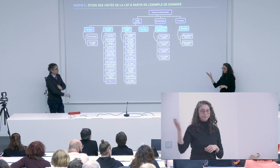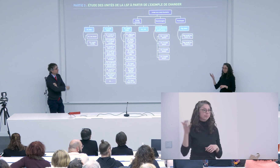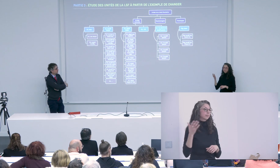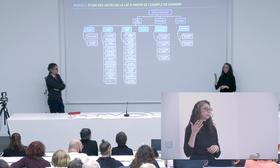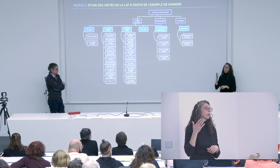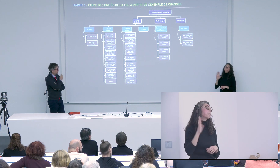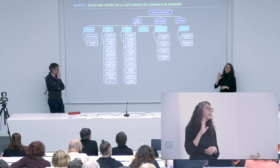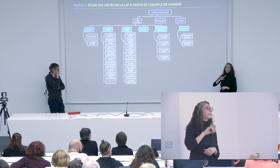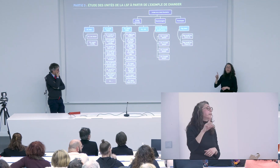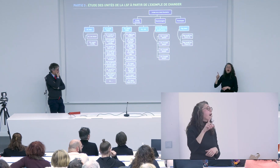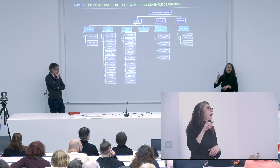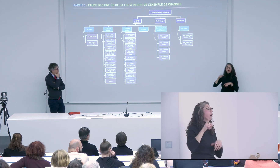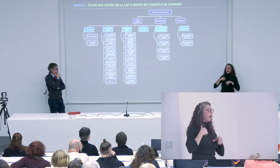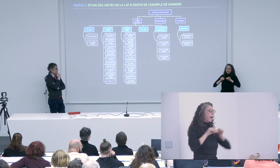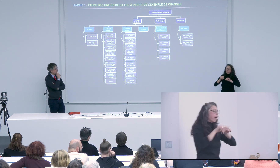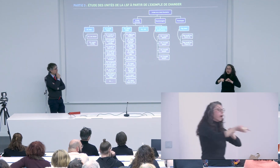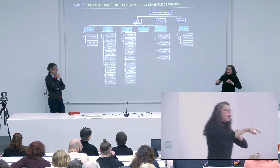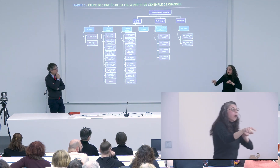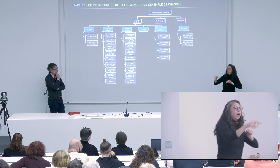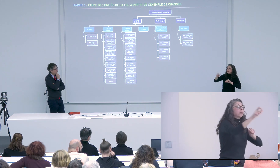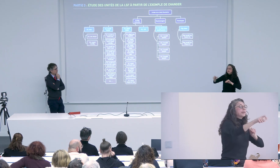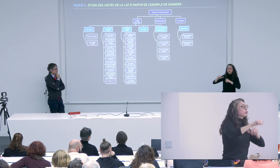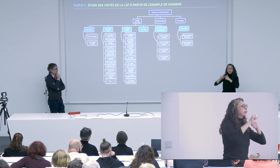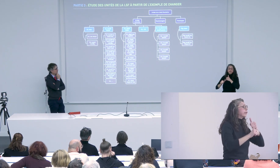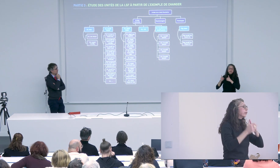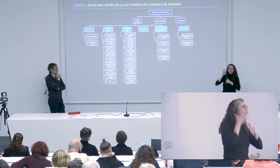envie d'enseigner ce que j'ai découvert